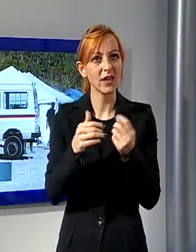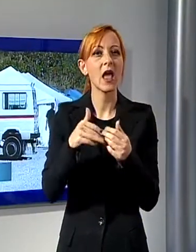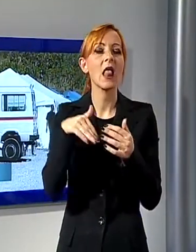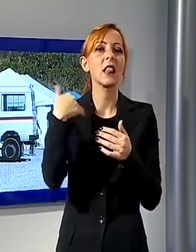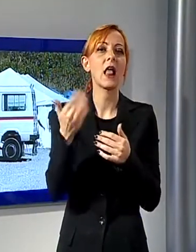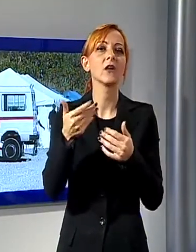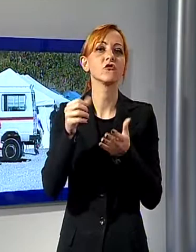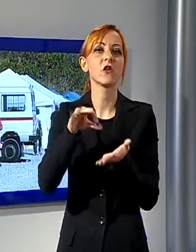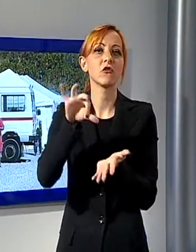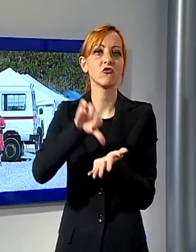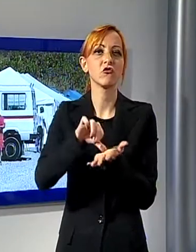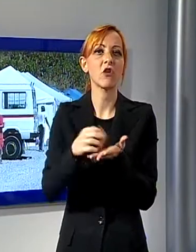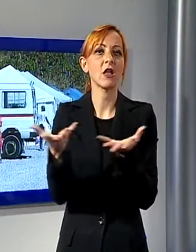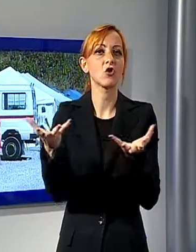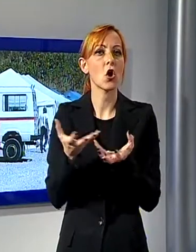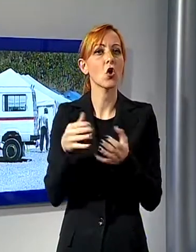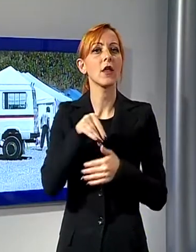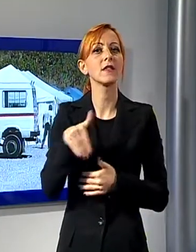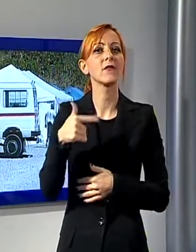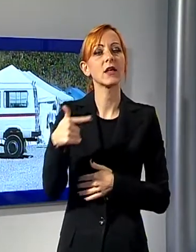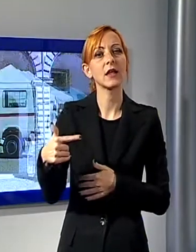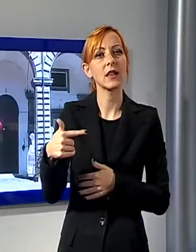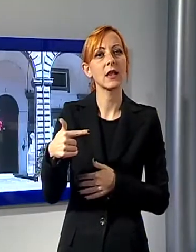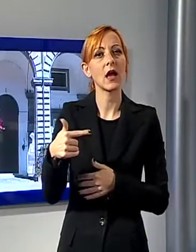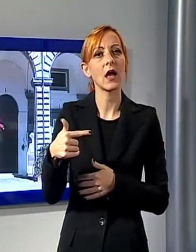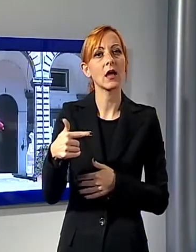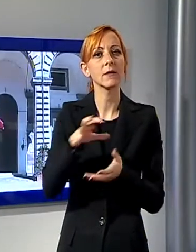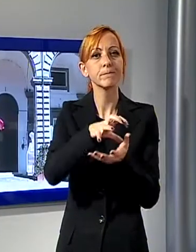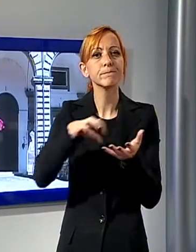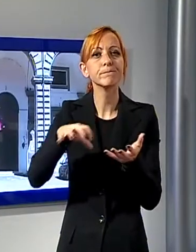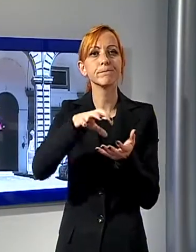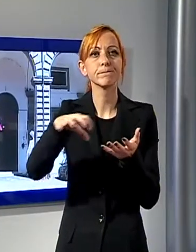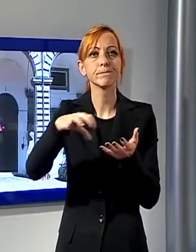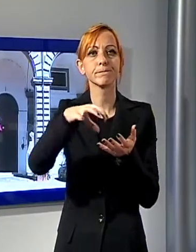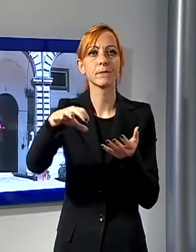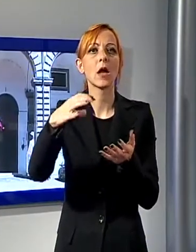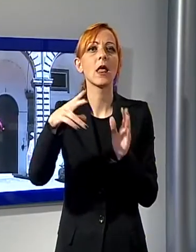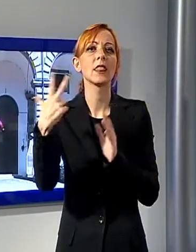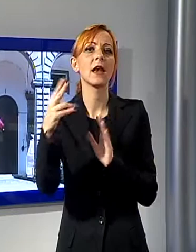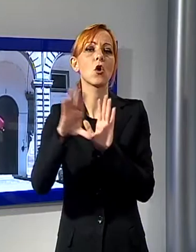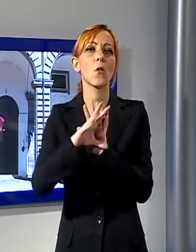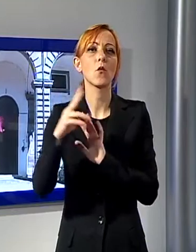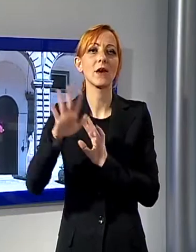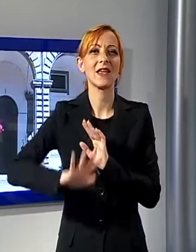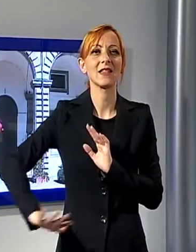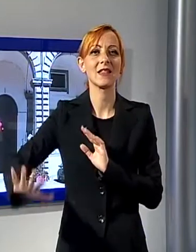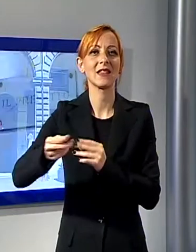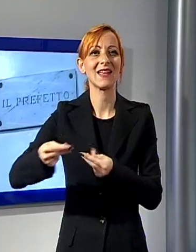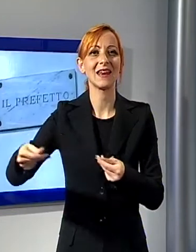per essere alloggiati nei comuni della Lucchesia. Lo ha annunciato il prefetto Giovanna Cagliostro nel corso di un incontro del